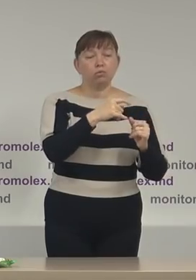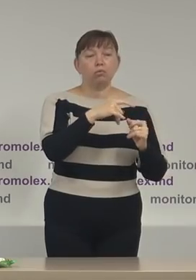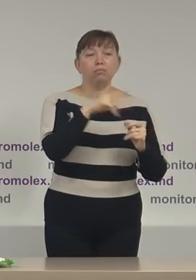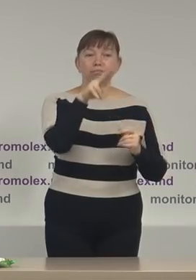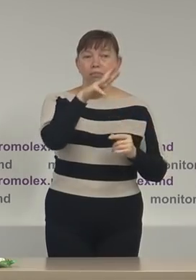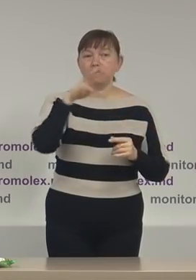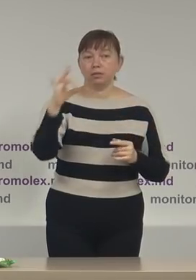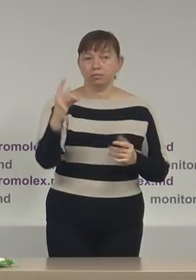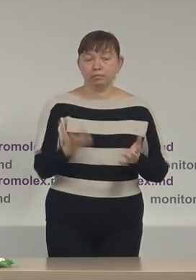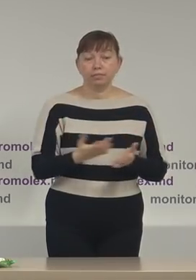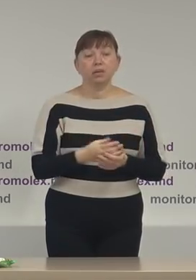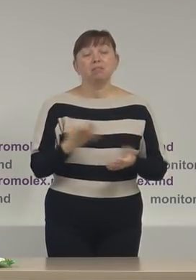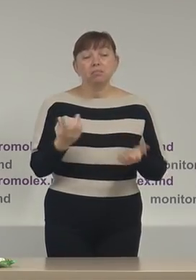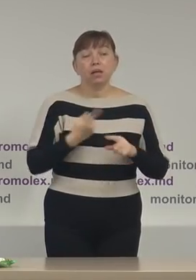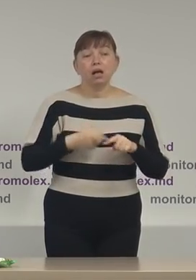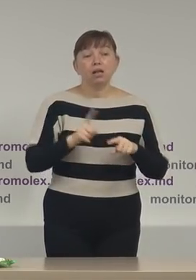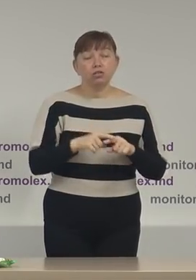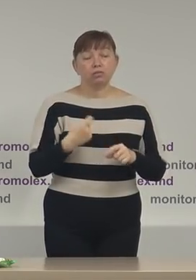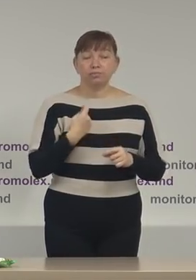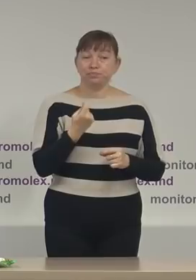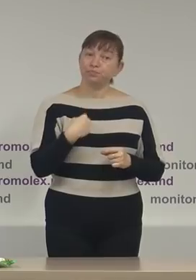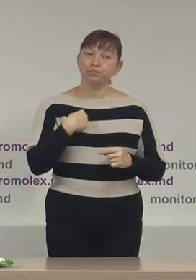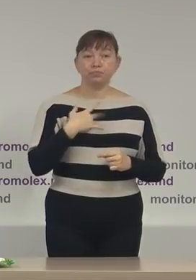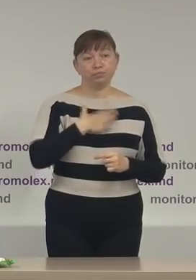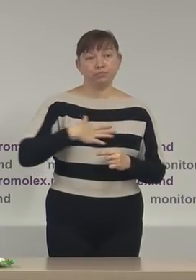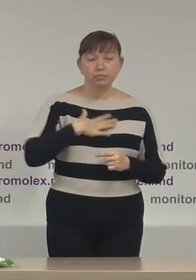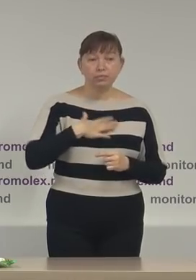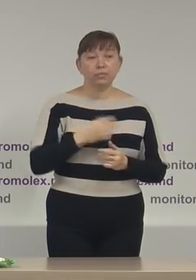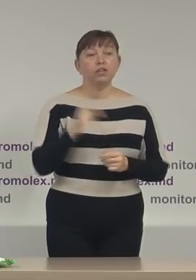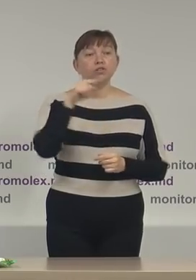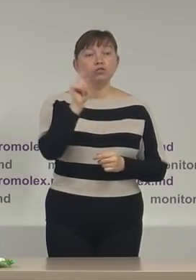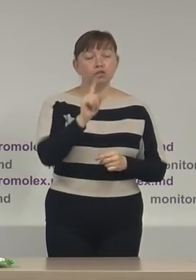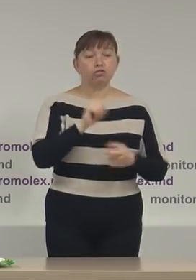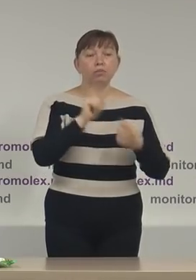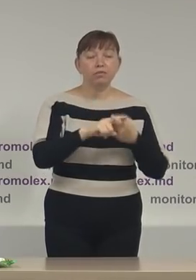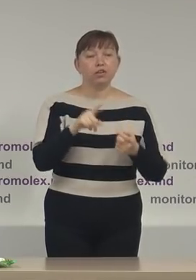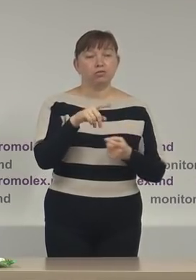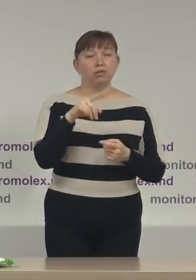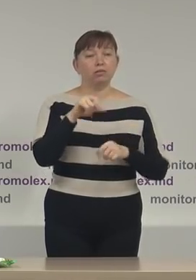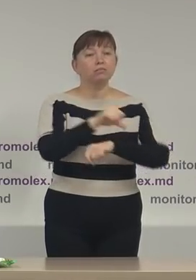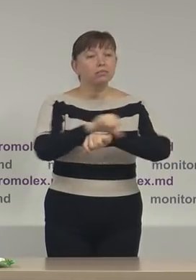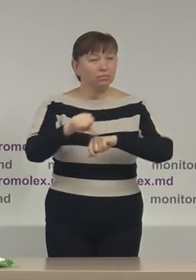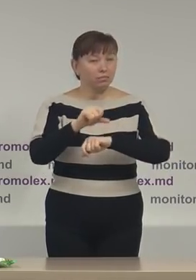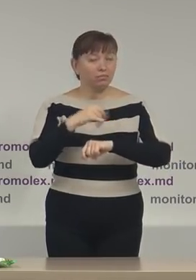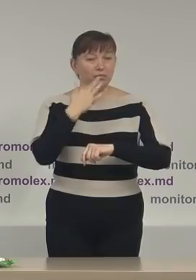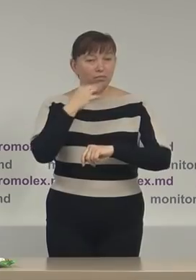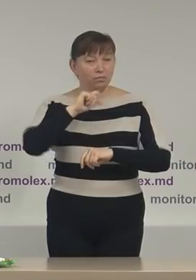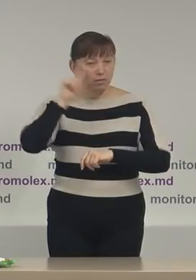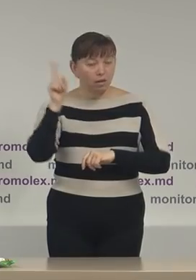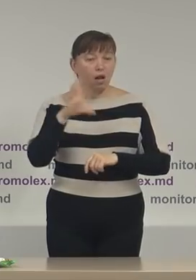transnistriană, fapt care îngrijorează. În ce ce privește diaspora, au fost atestate